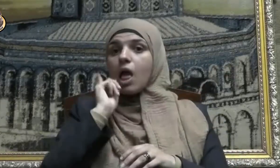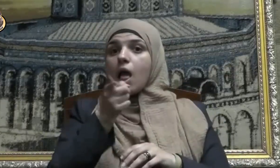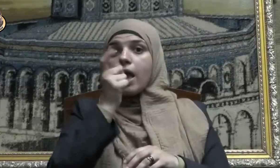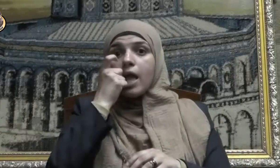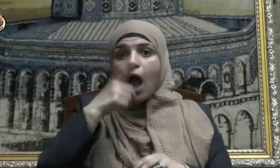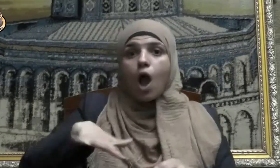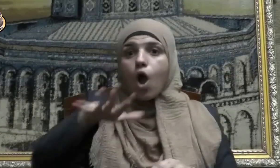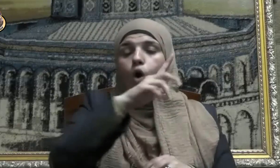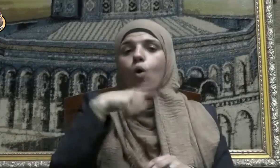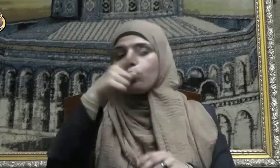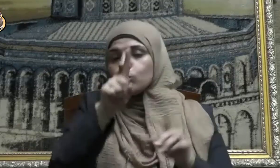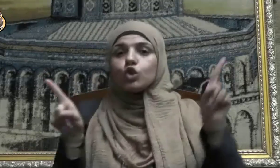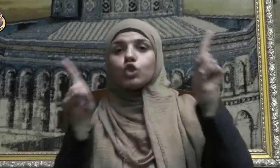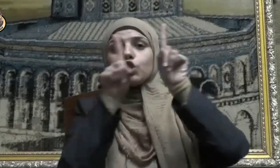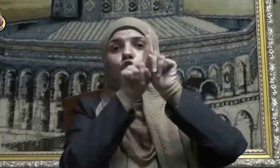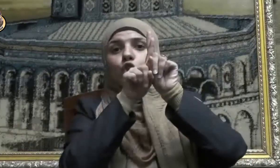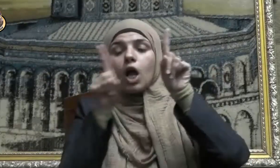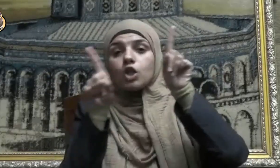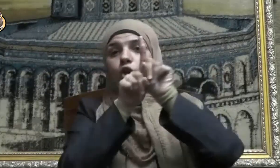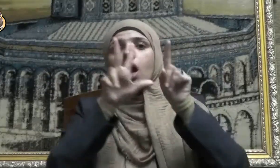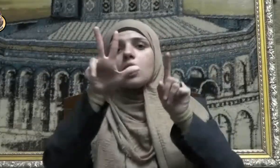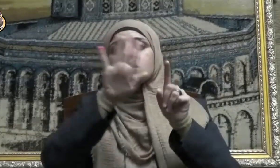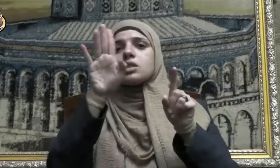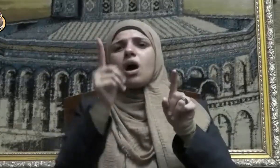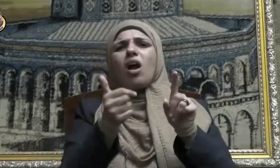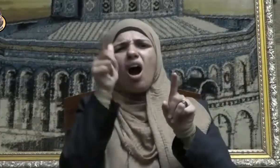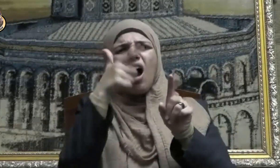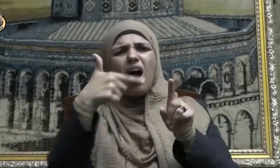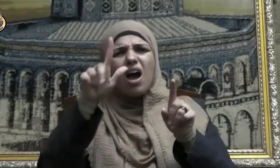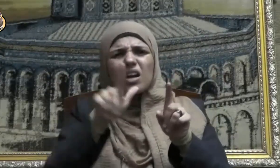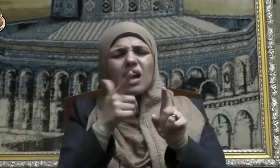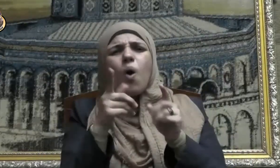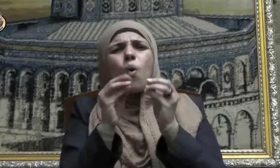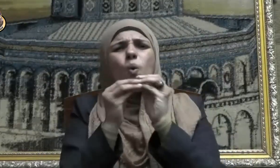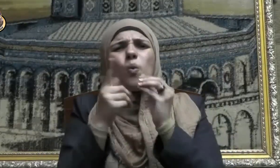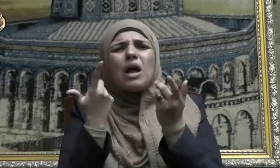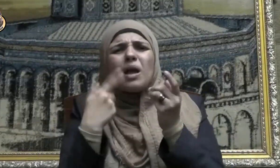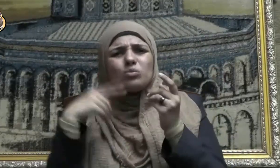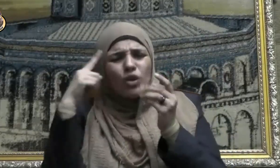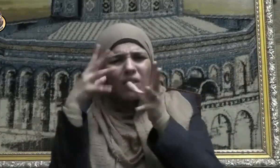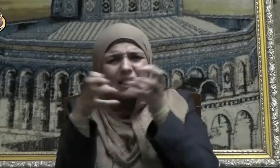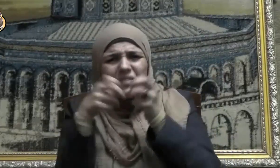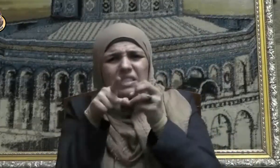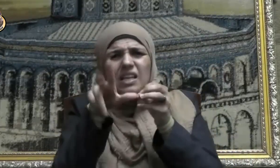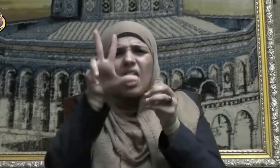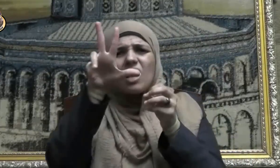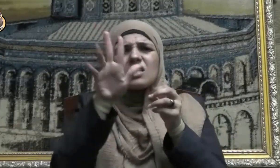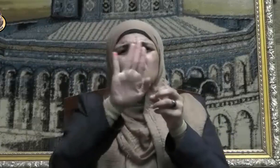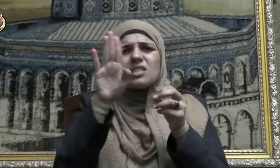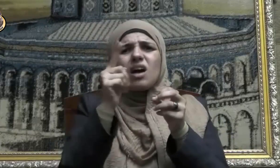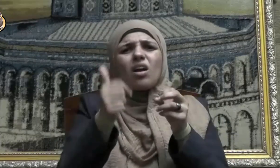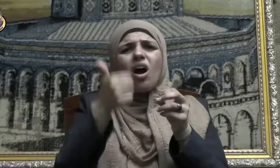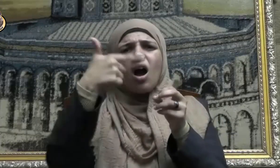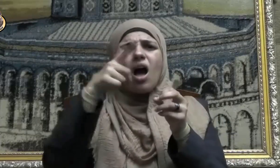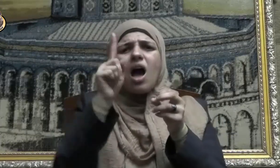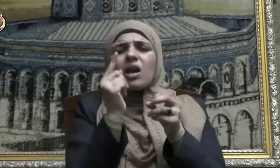وشرك السرائر قالوا يا رسول الله وما شرك السرائر قال يقوم